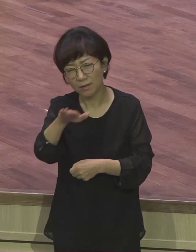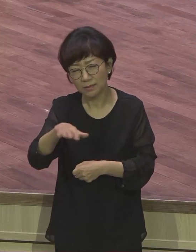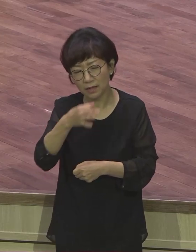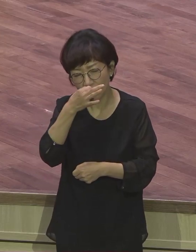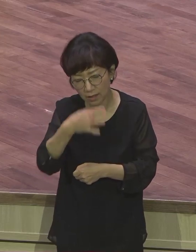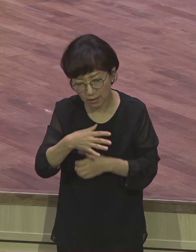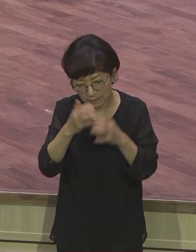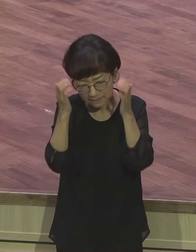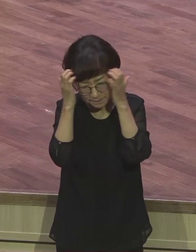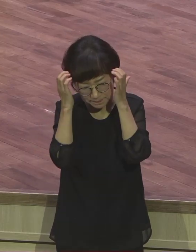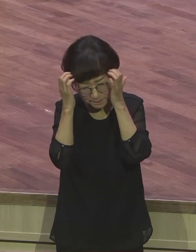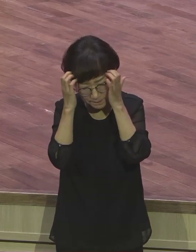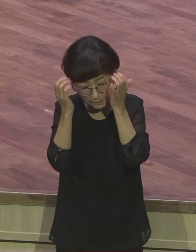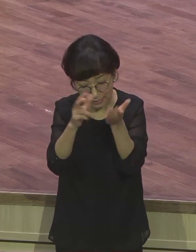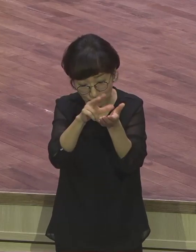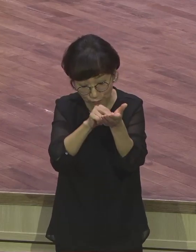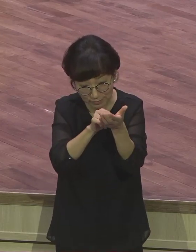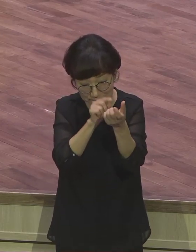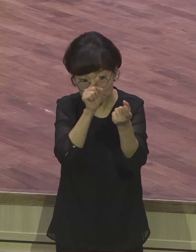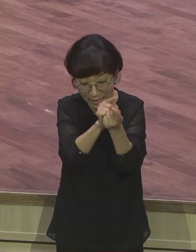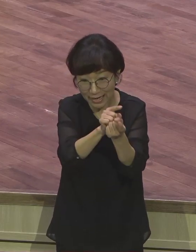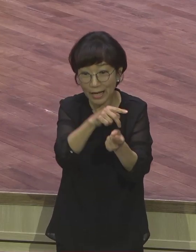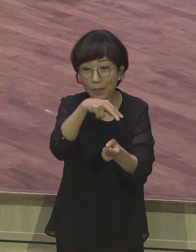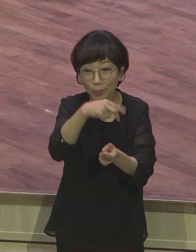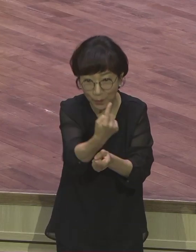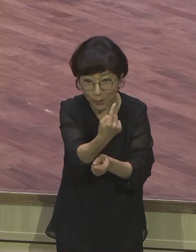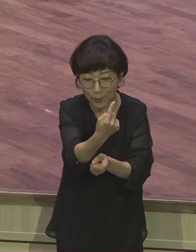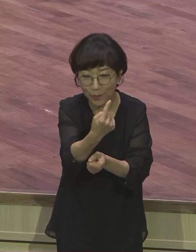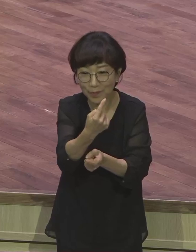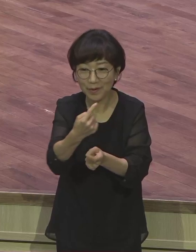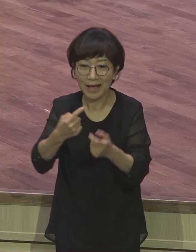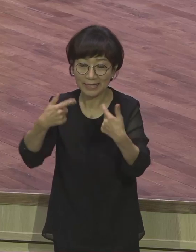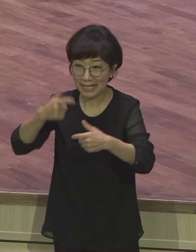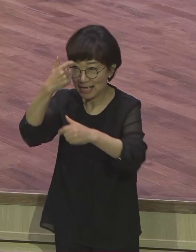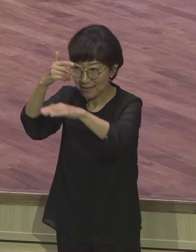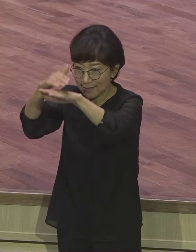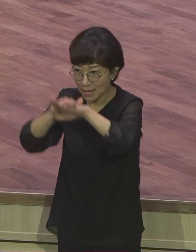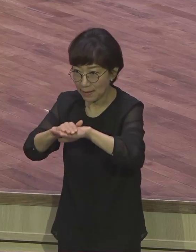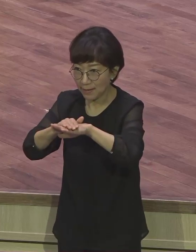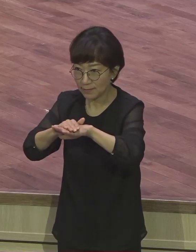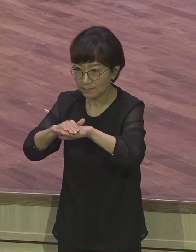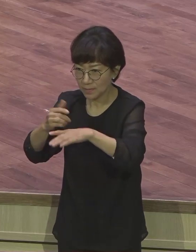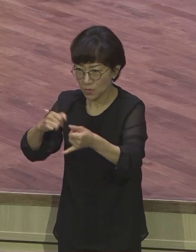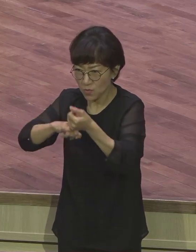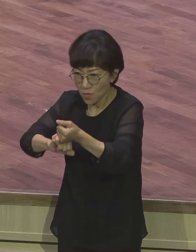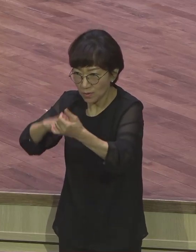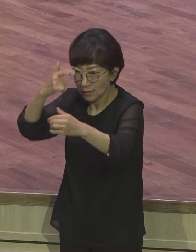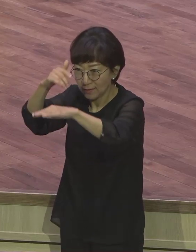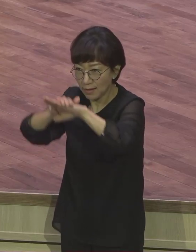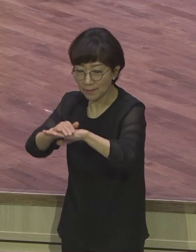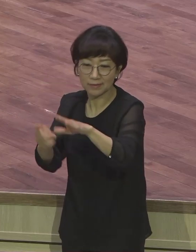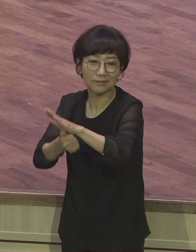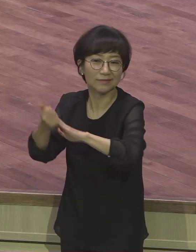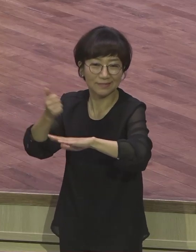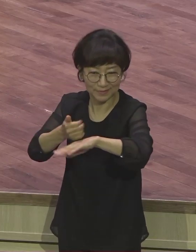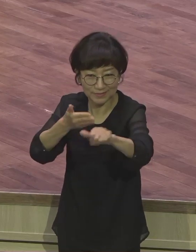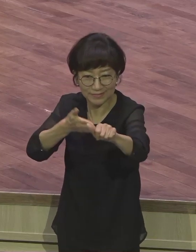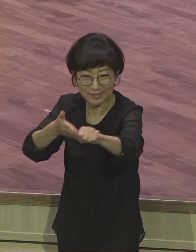하나님 앞에 나오는 예배 실패하지 말기 바랍니다. 끊을 수 없다 그럼에도 불구하고